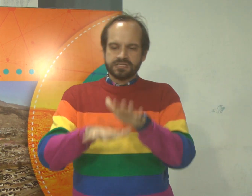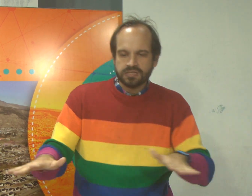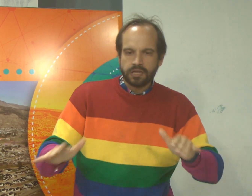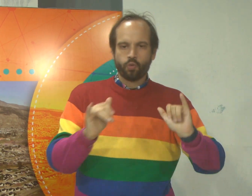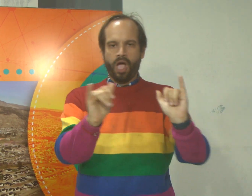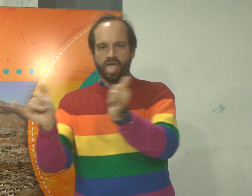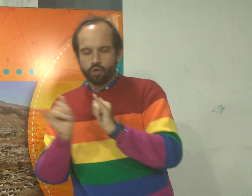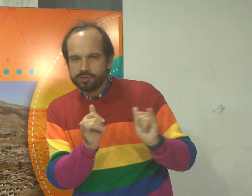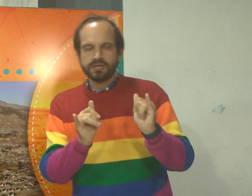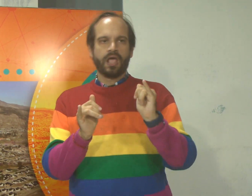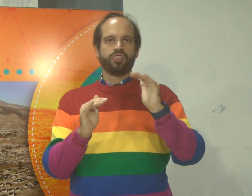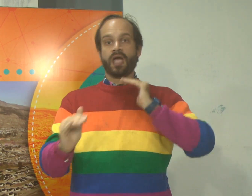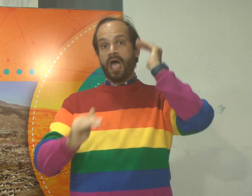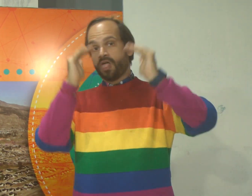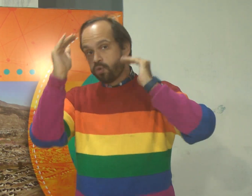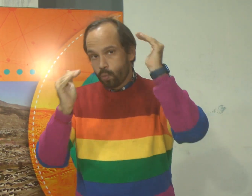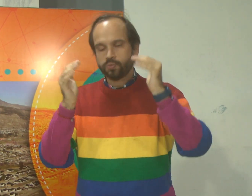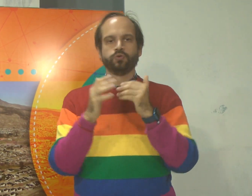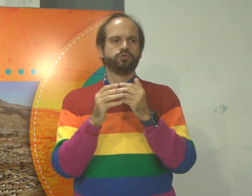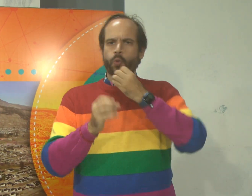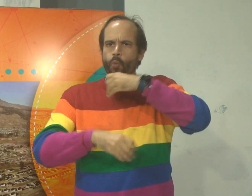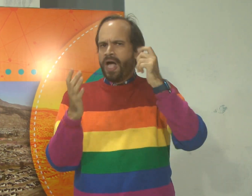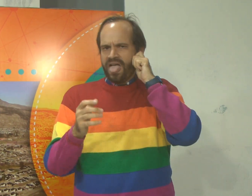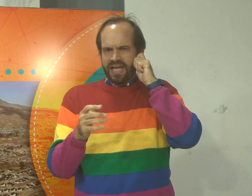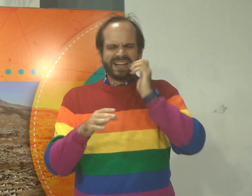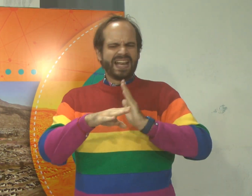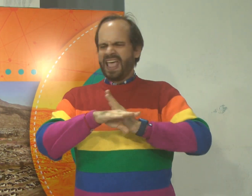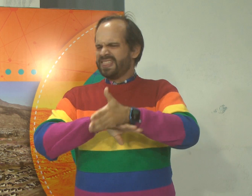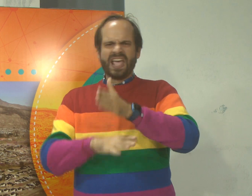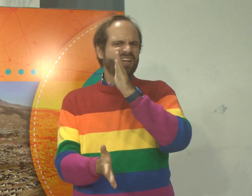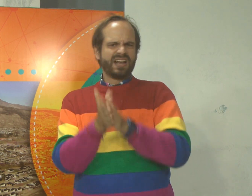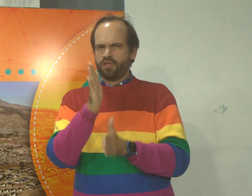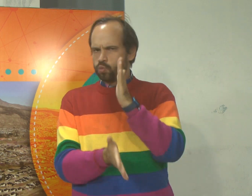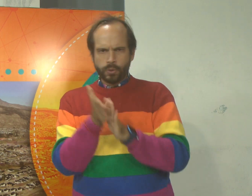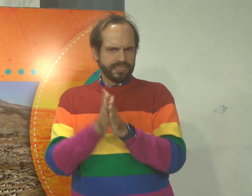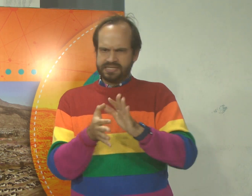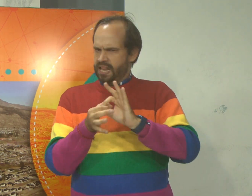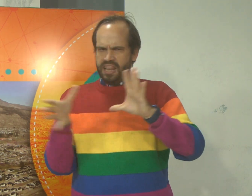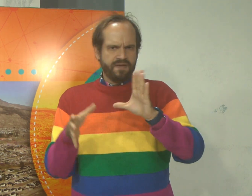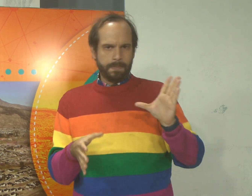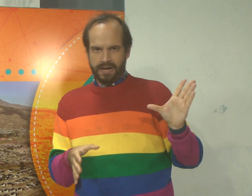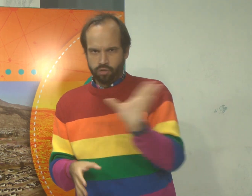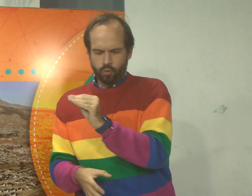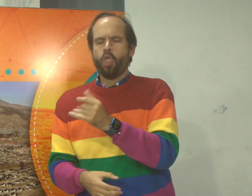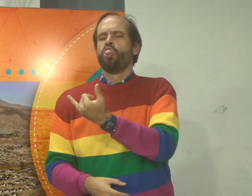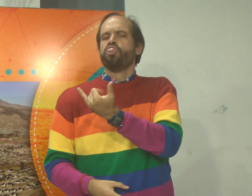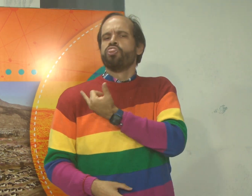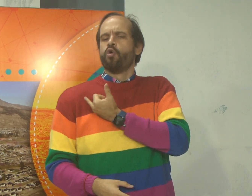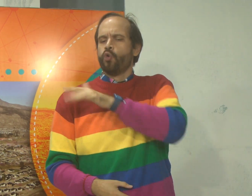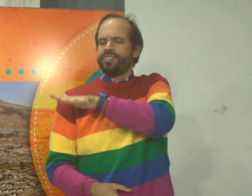chicos, con familia, con adultos, con personas de cualquier edad. La entrada será gratuita para todos.